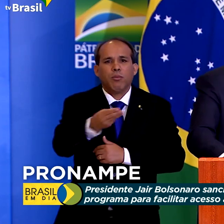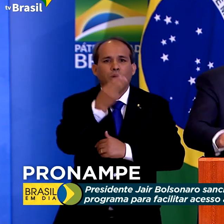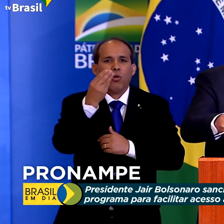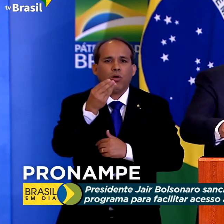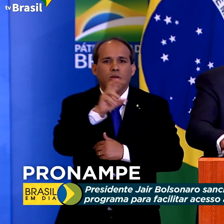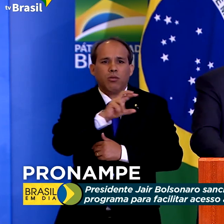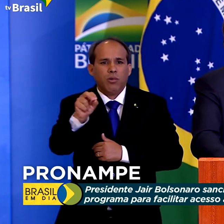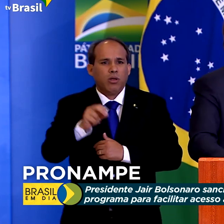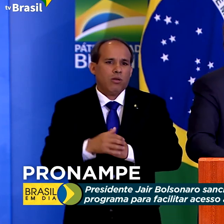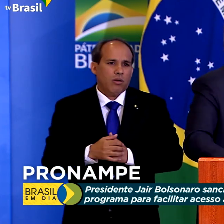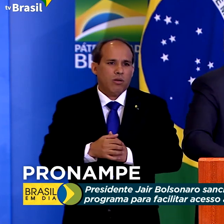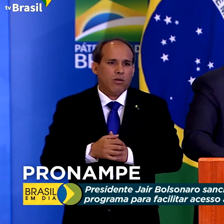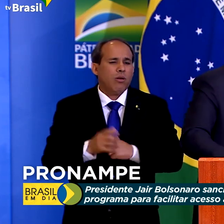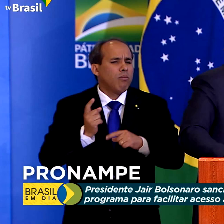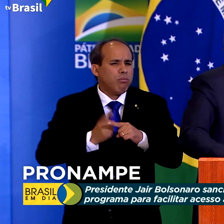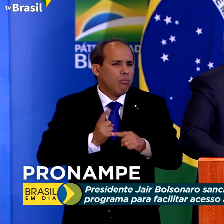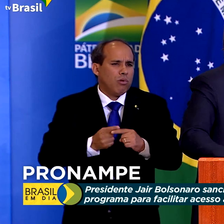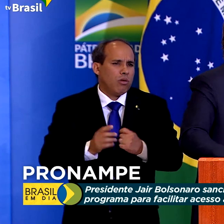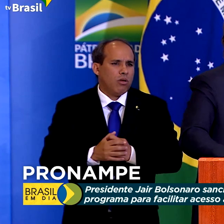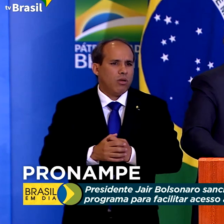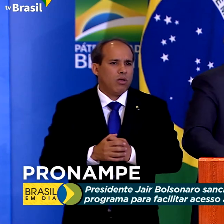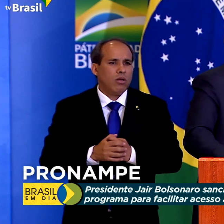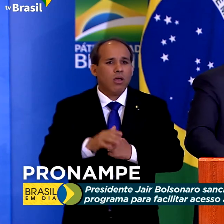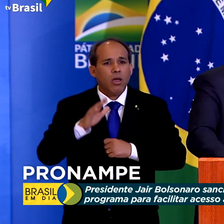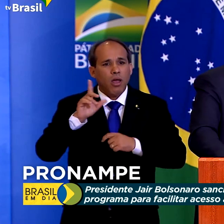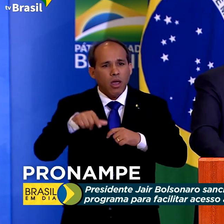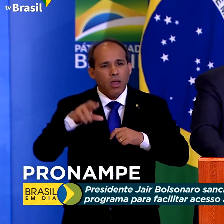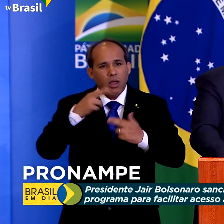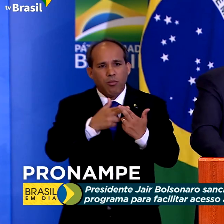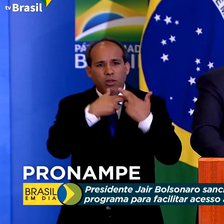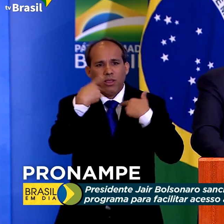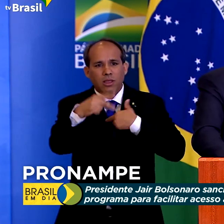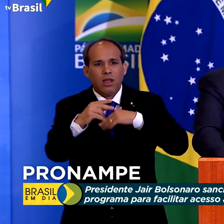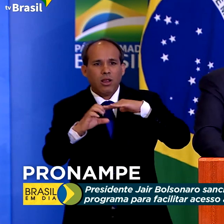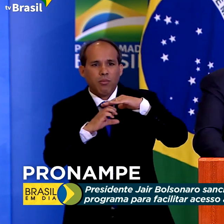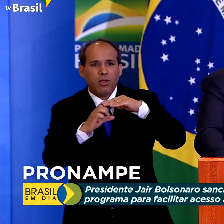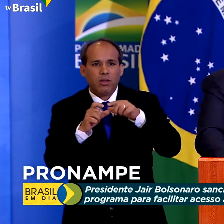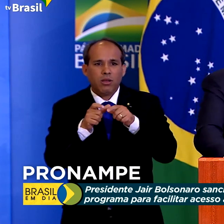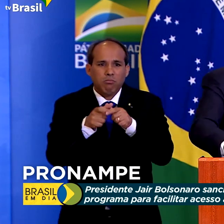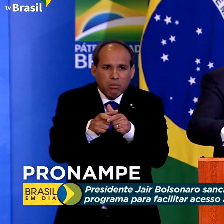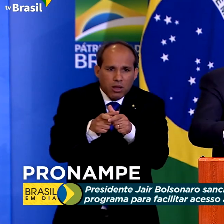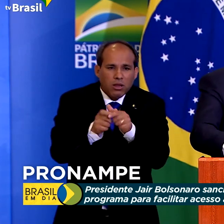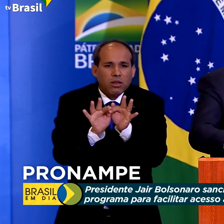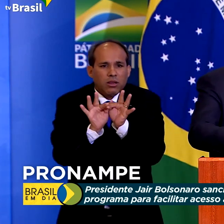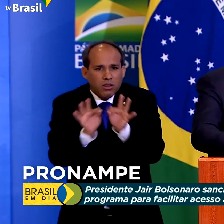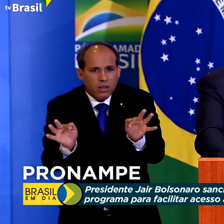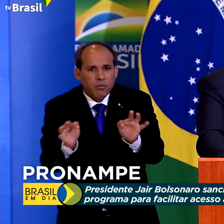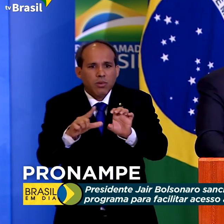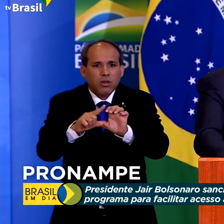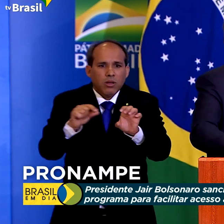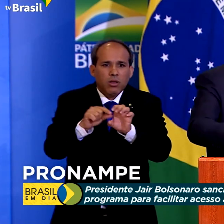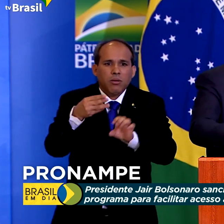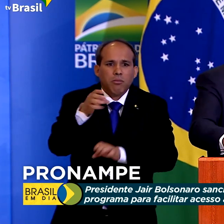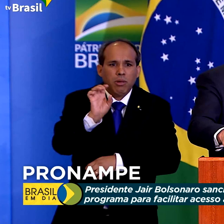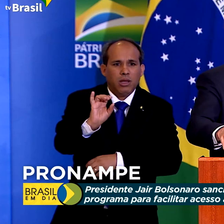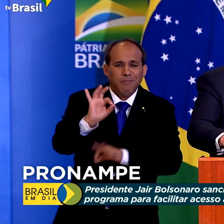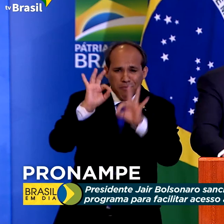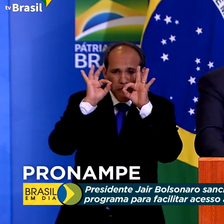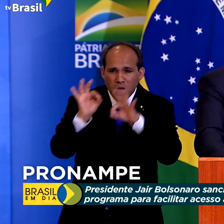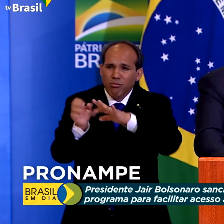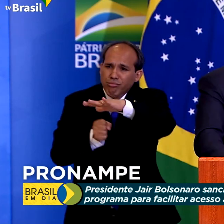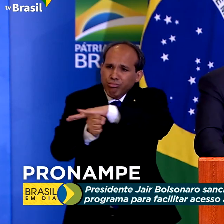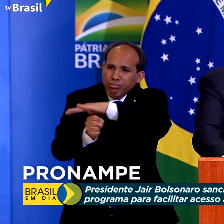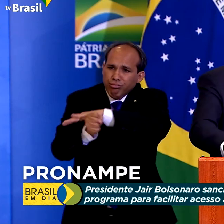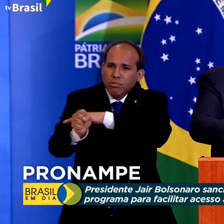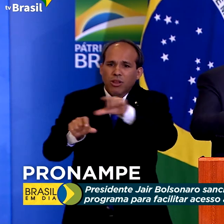disso, Mery, veio das pequenas, ou vieram das pequenas e microempresas, quem realmente emprega em